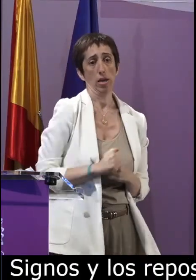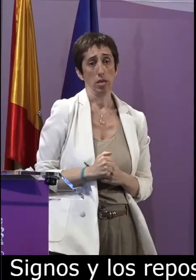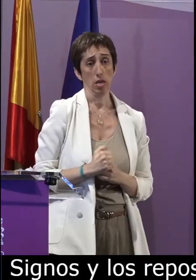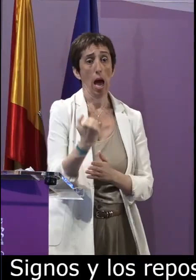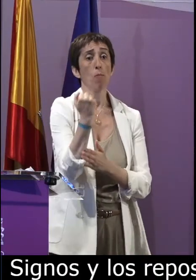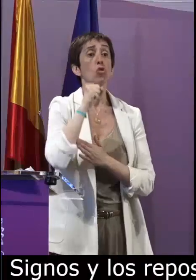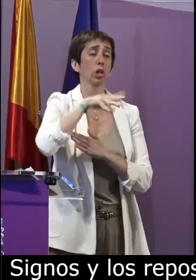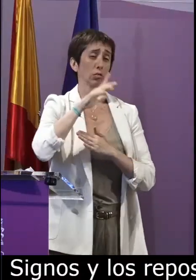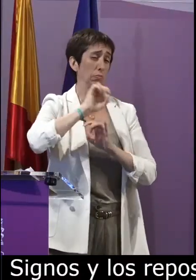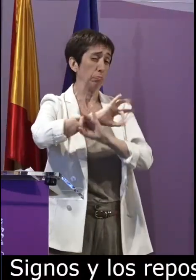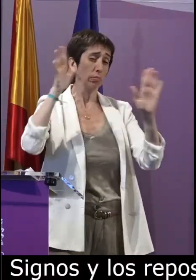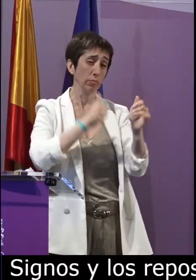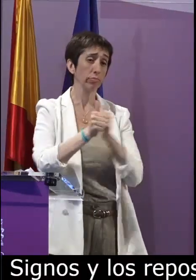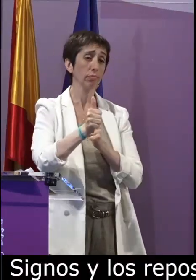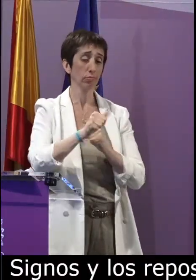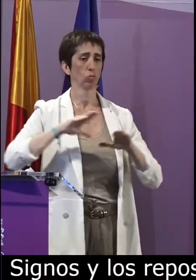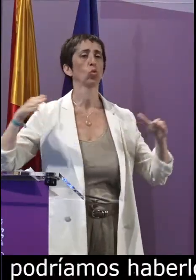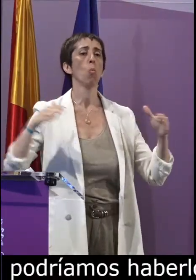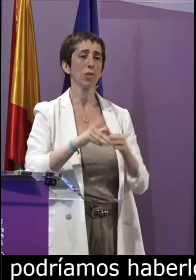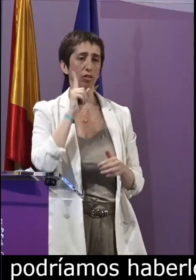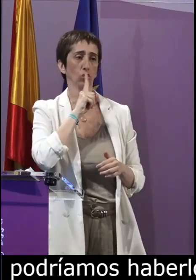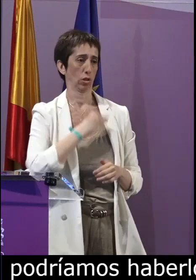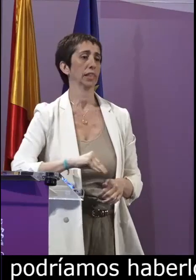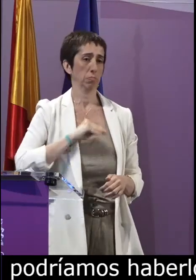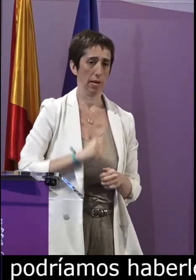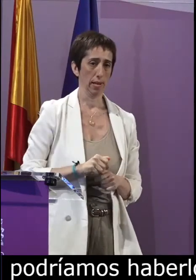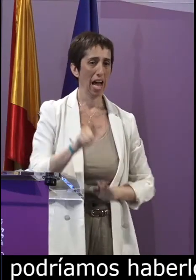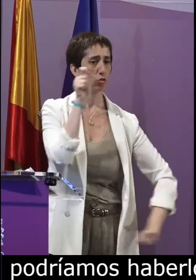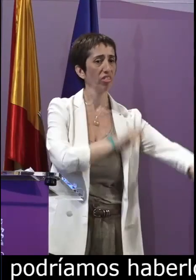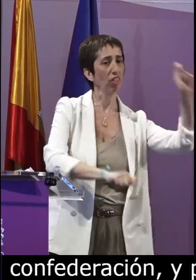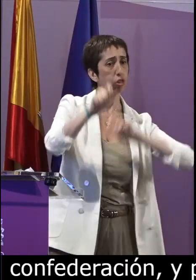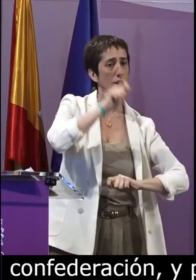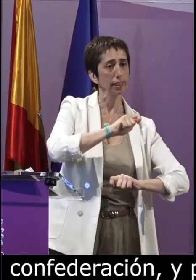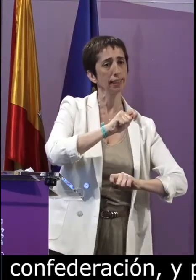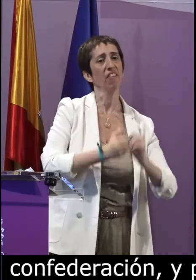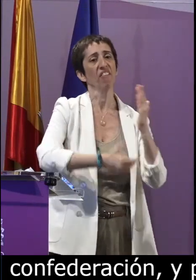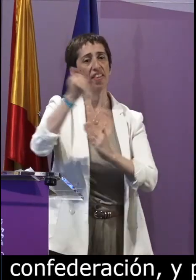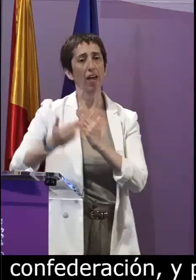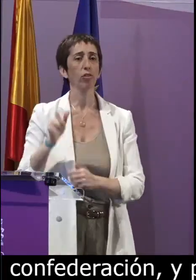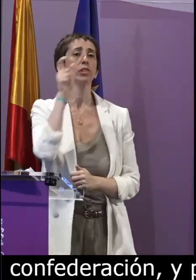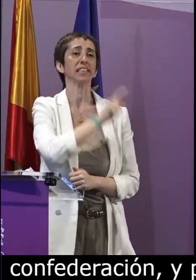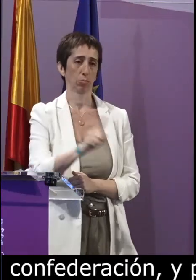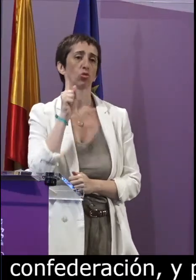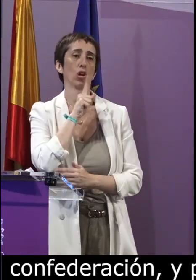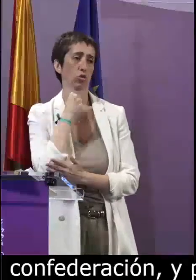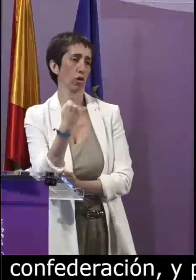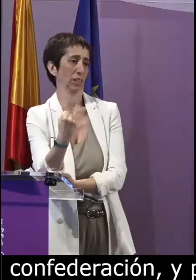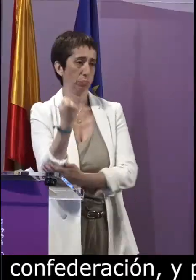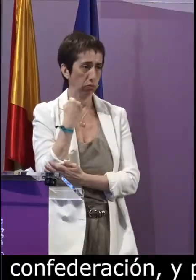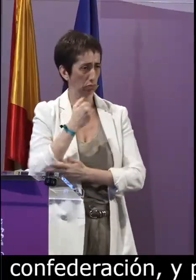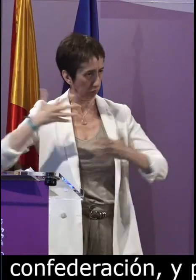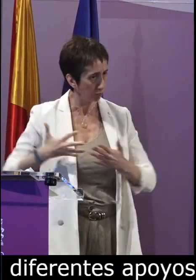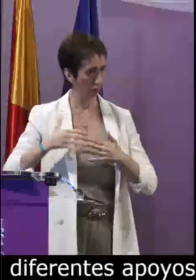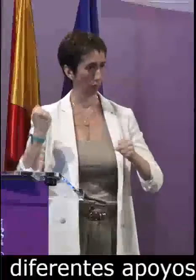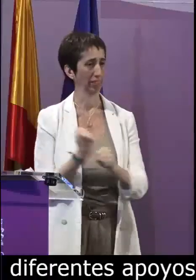y por eso contamos con diferentes apoyos sobre todo el de la comunidad sorda española de nuestras asociaciones y federaciones de